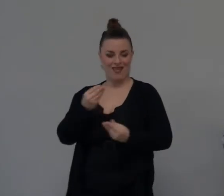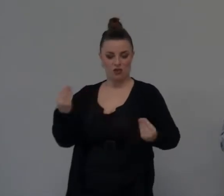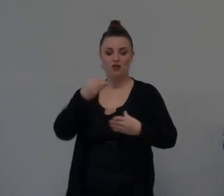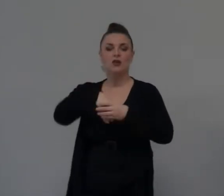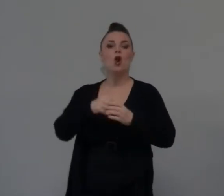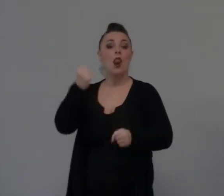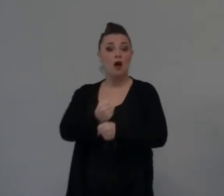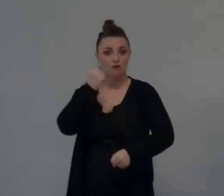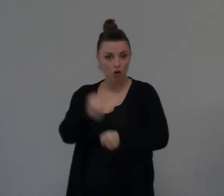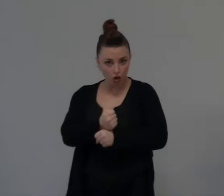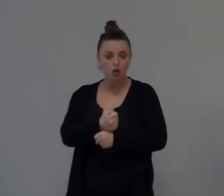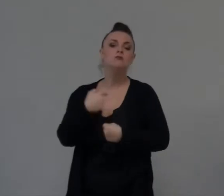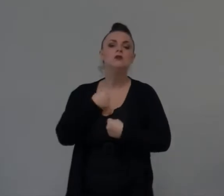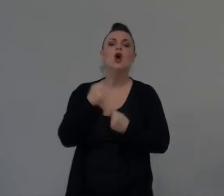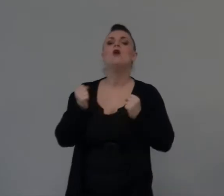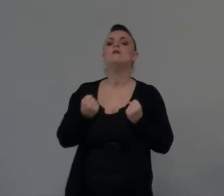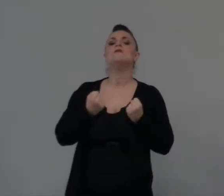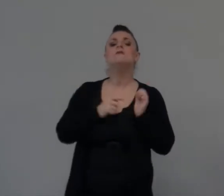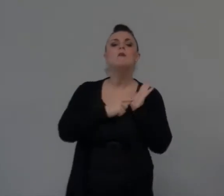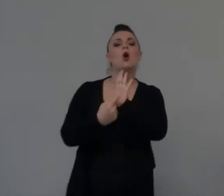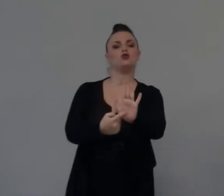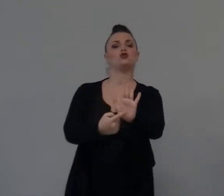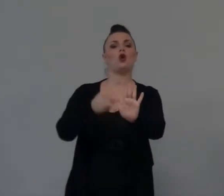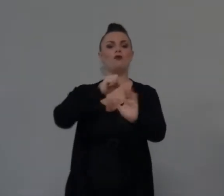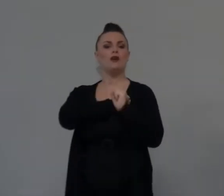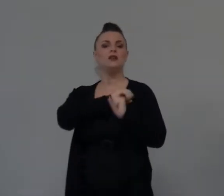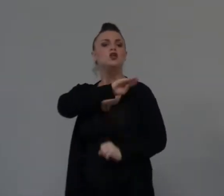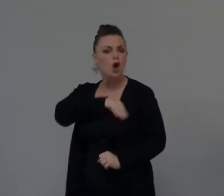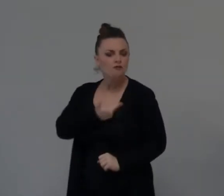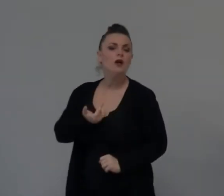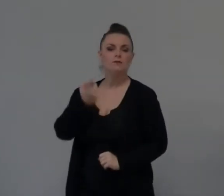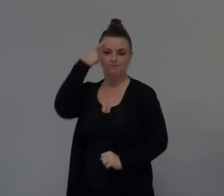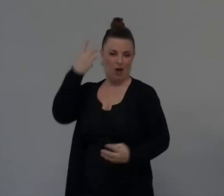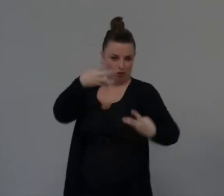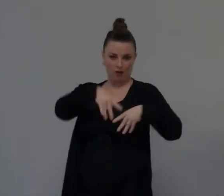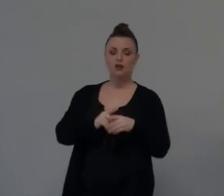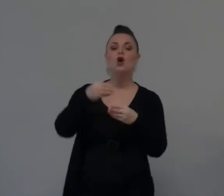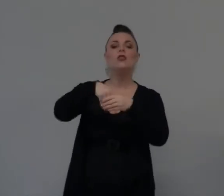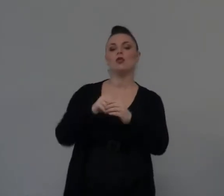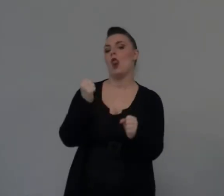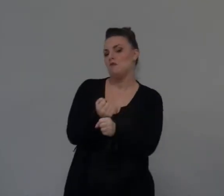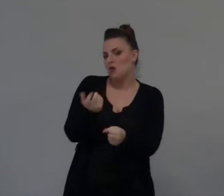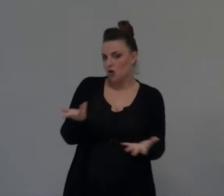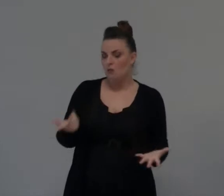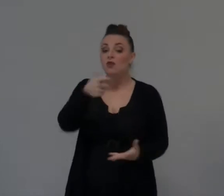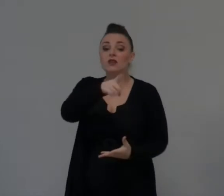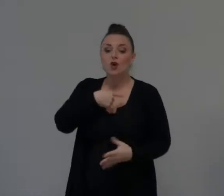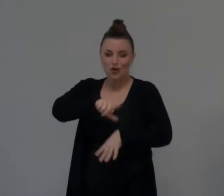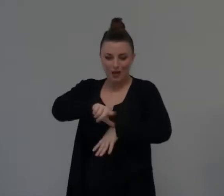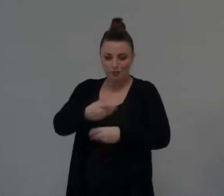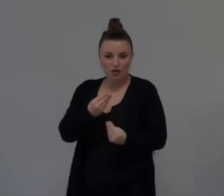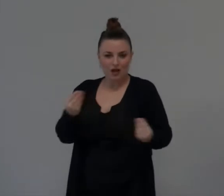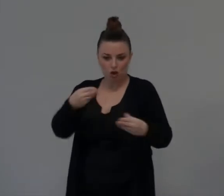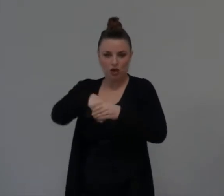al lavoro. Vero Simone? Abbiamo proprio sentito questa mattina, la testimonianza del Signore, questo